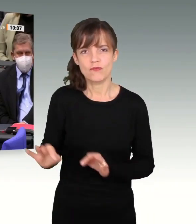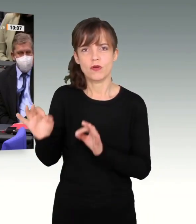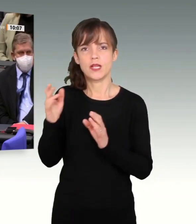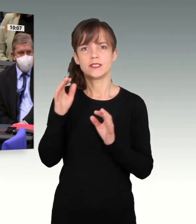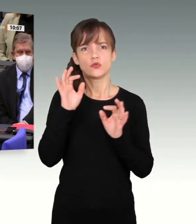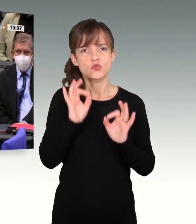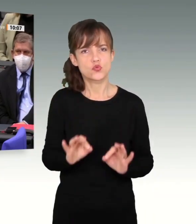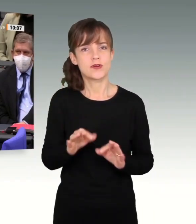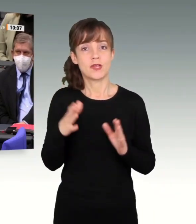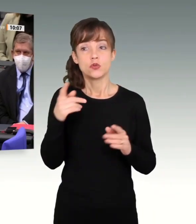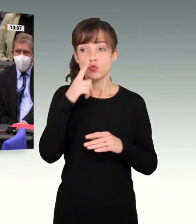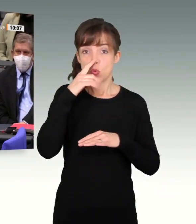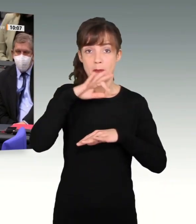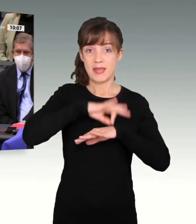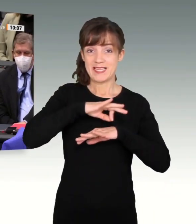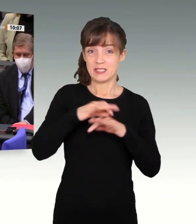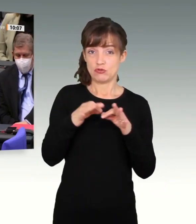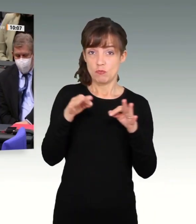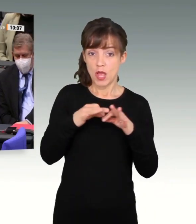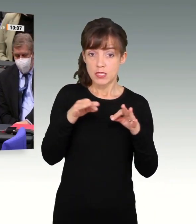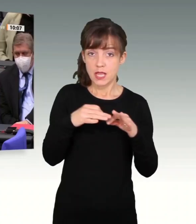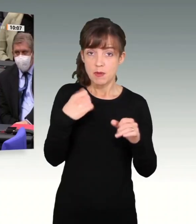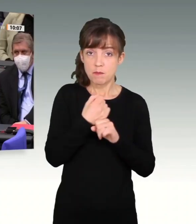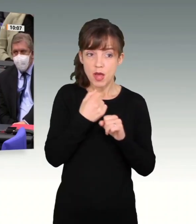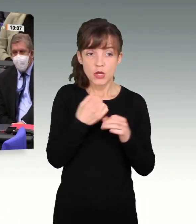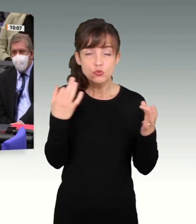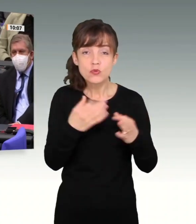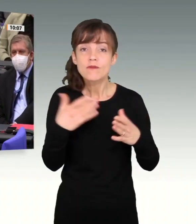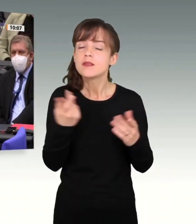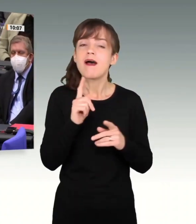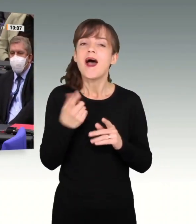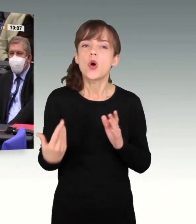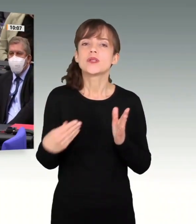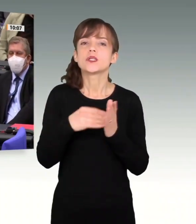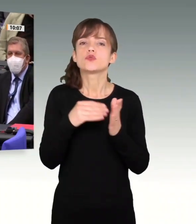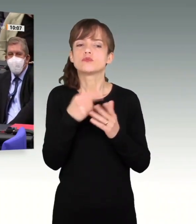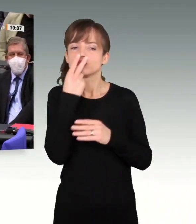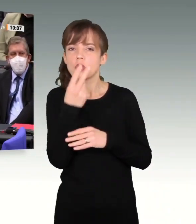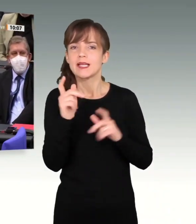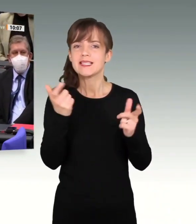medizinische Maßnahmen zu ergreifen mit diesen Mitteln, sondern sehr wohl auch in die Stabilität der Gesellschaft und vor